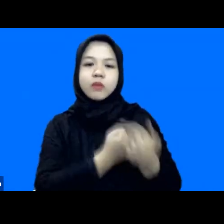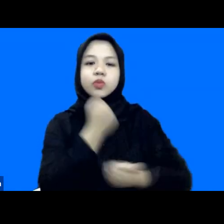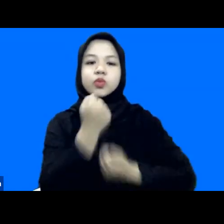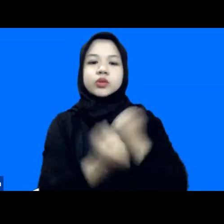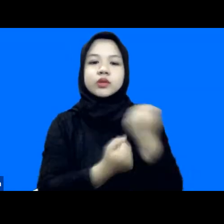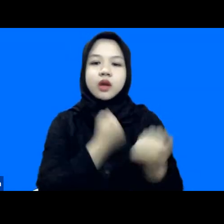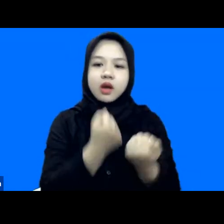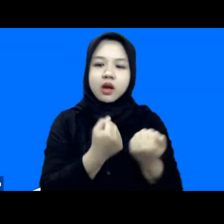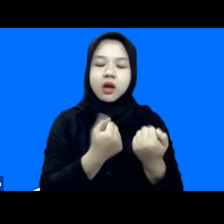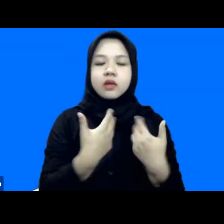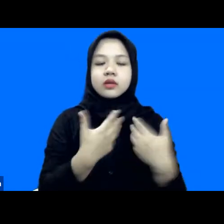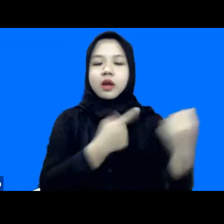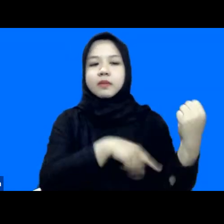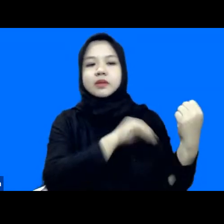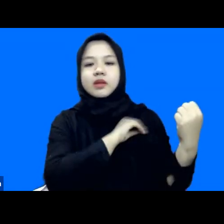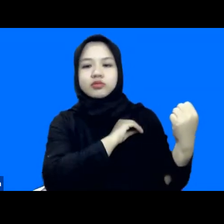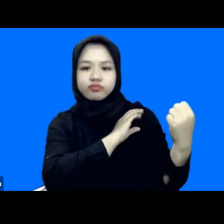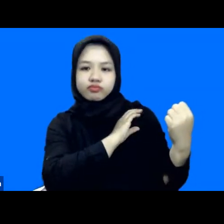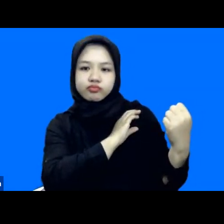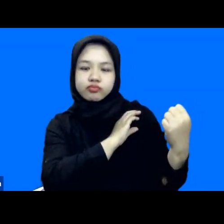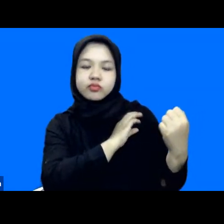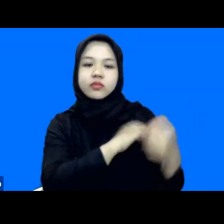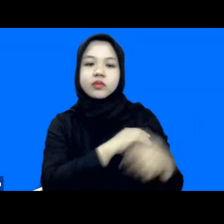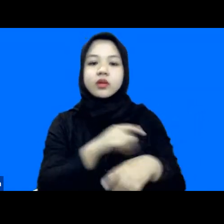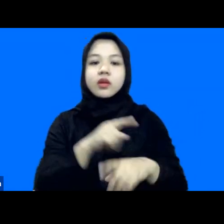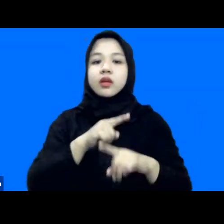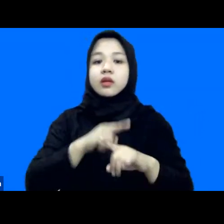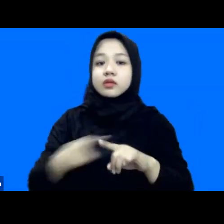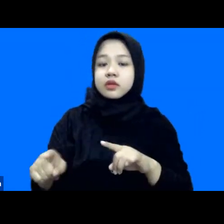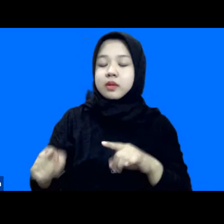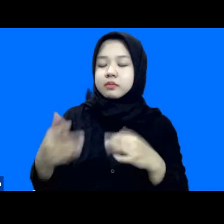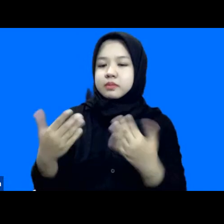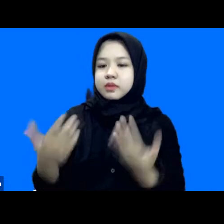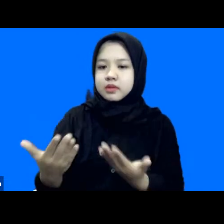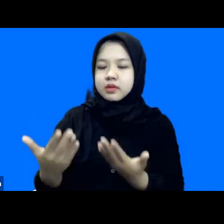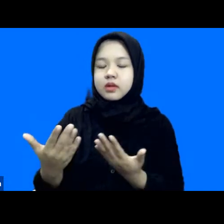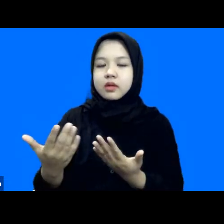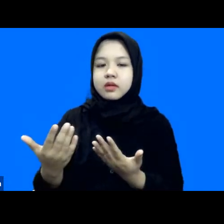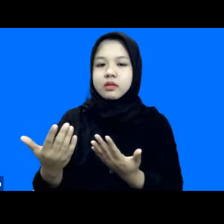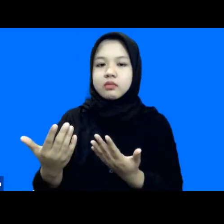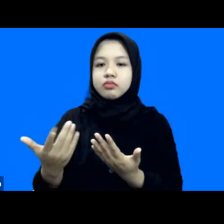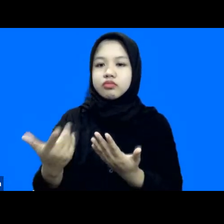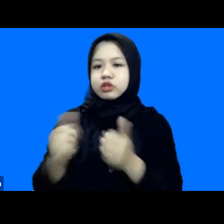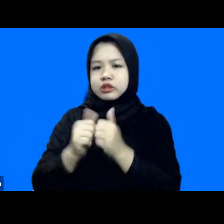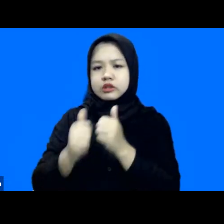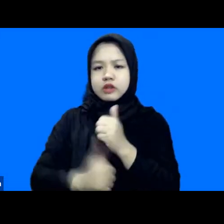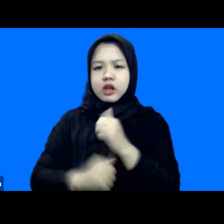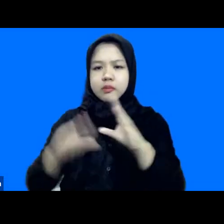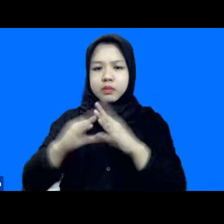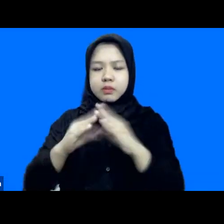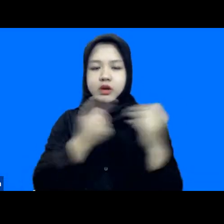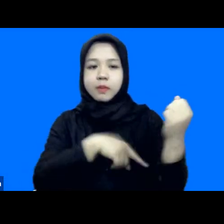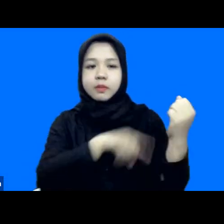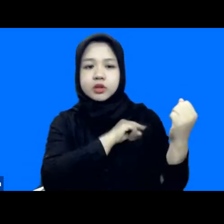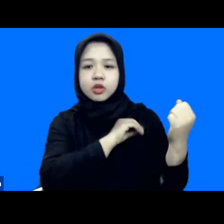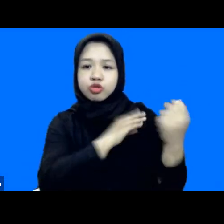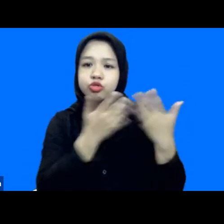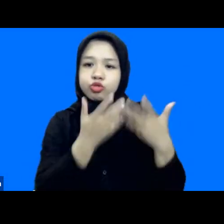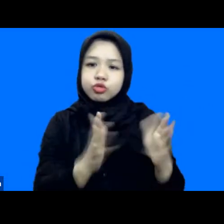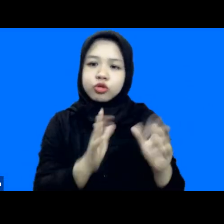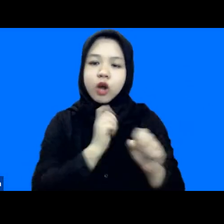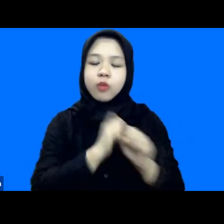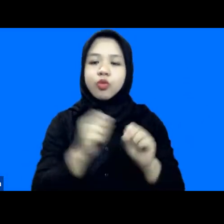kan penguatan kapasitas tetapi itu tadi walaupun apa staf BPBD sudah punya kapasitas untuk membuat